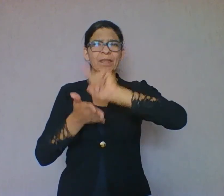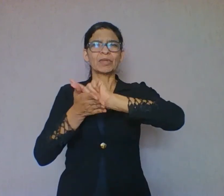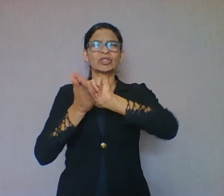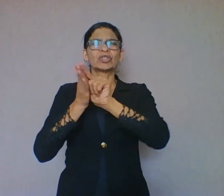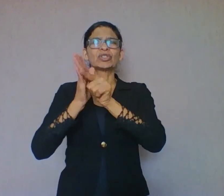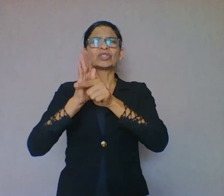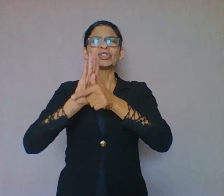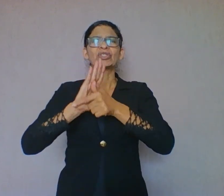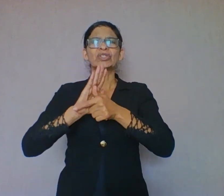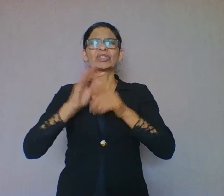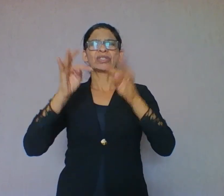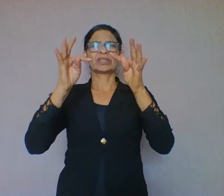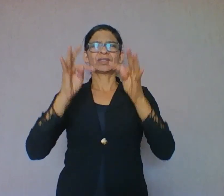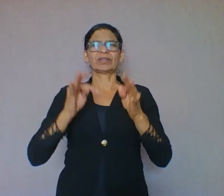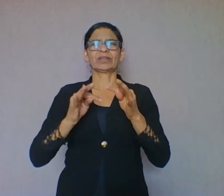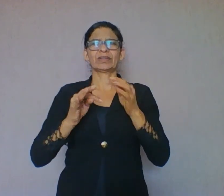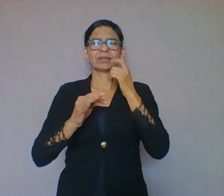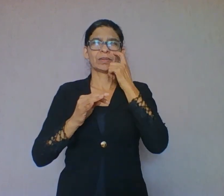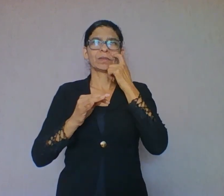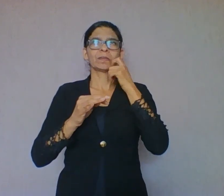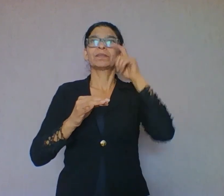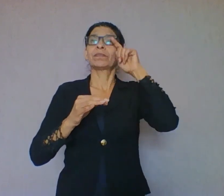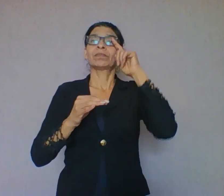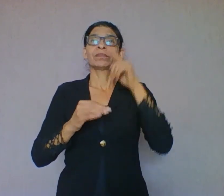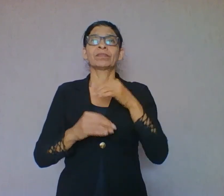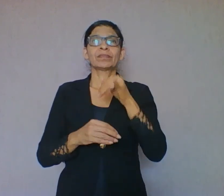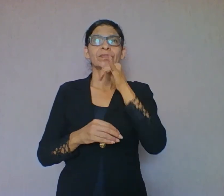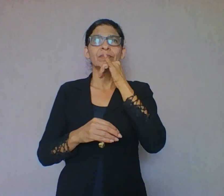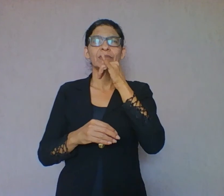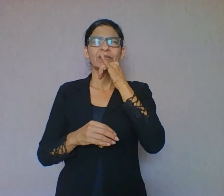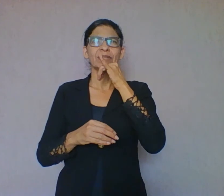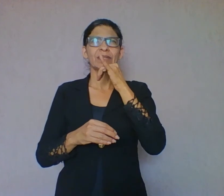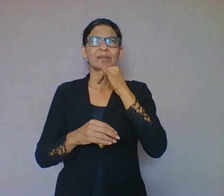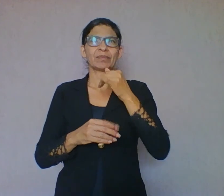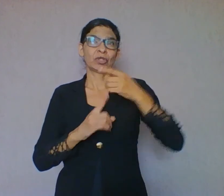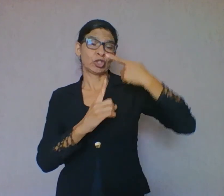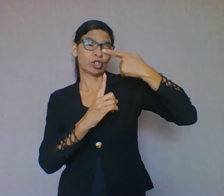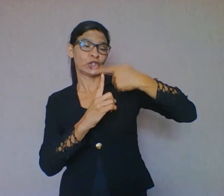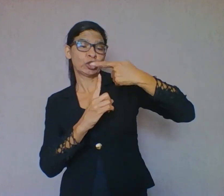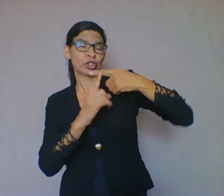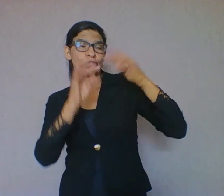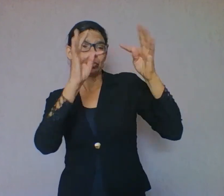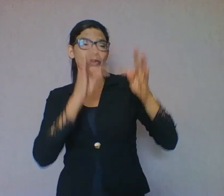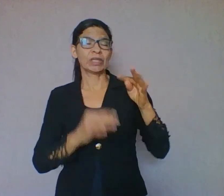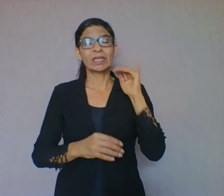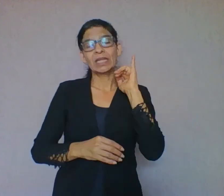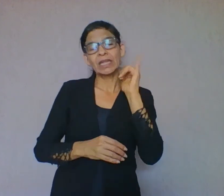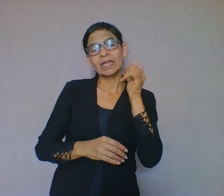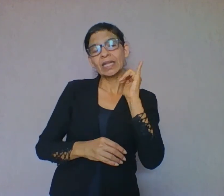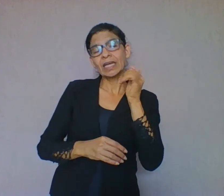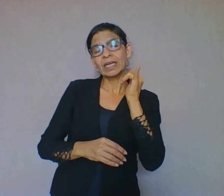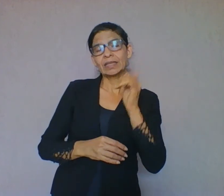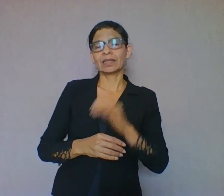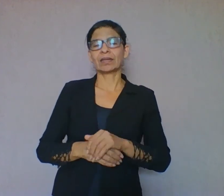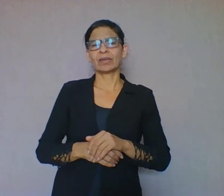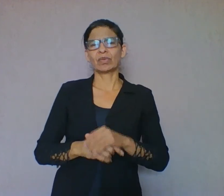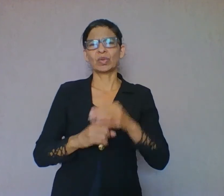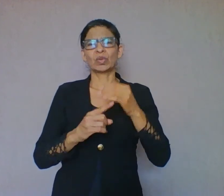exemplo, se eu tenho o tipo textual narração, qual o gênero textual do tipo narração? Eu posso ter história em quadrinhos, eu posso ter